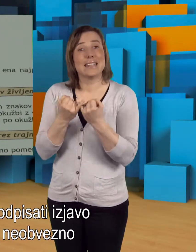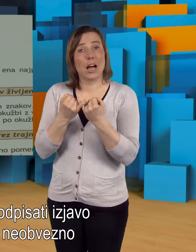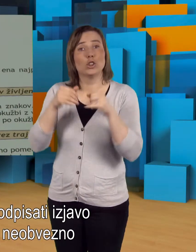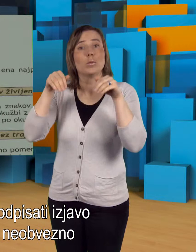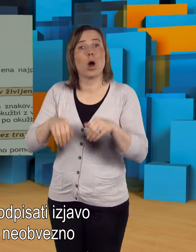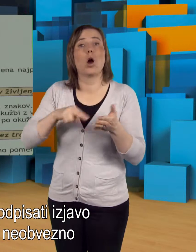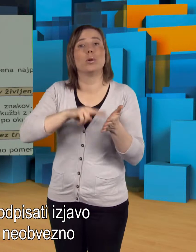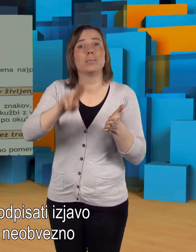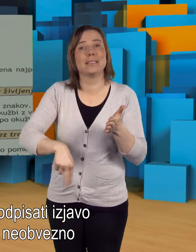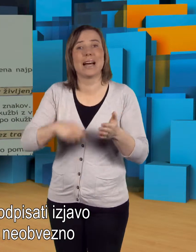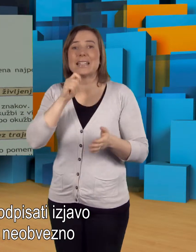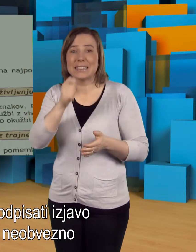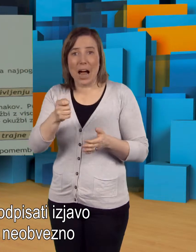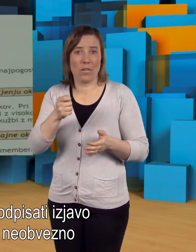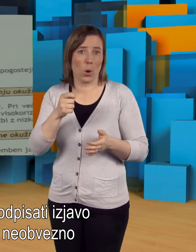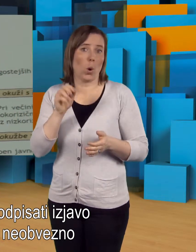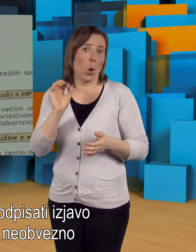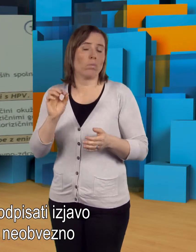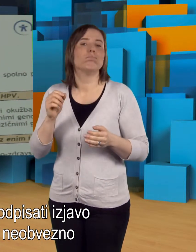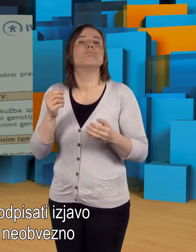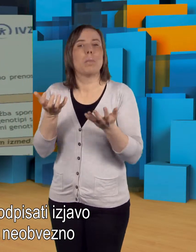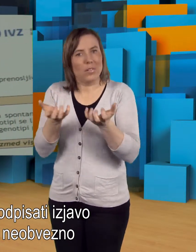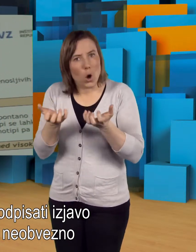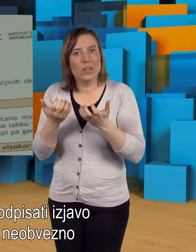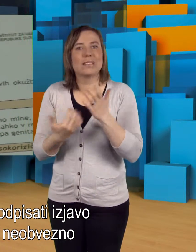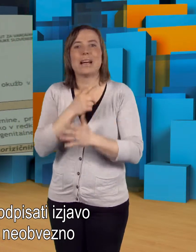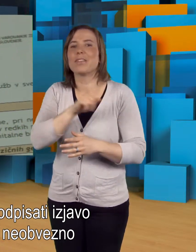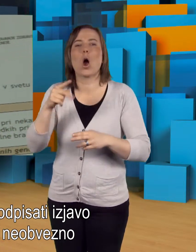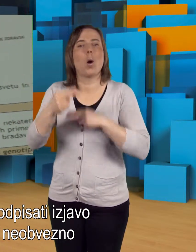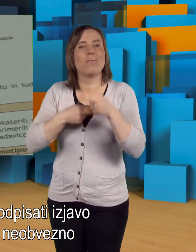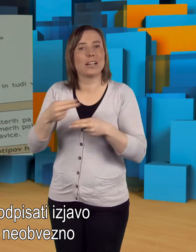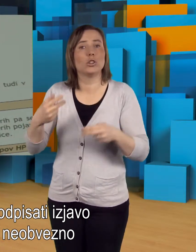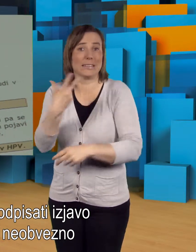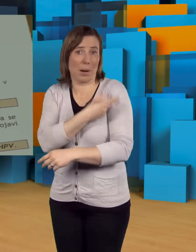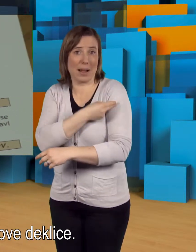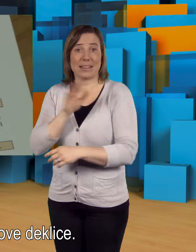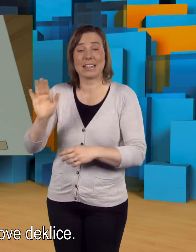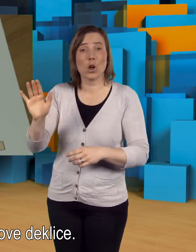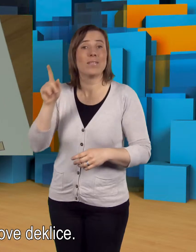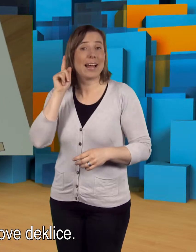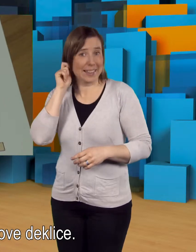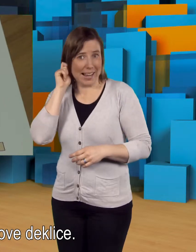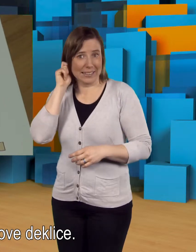Starši morajo podpisati izjavo o privolitvi za neobvezno cepljanje njihove deklice.